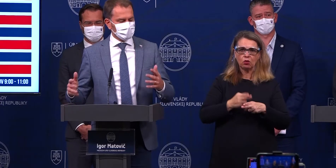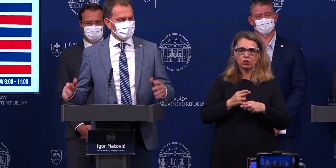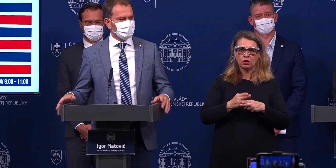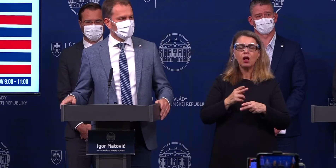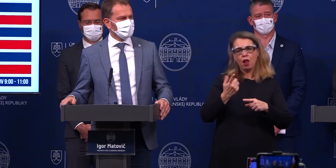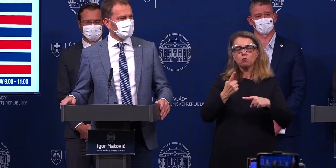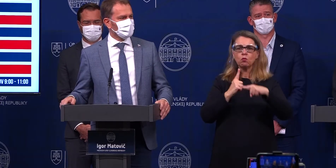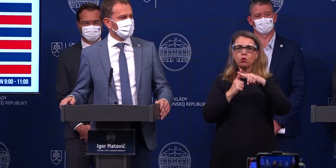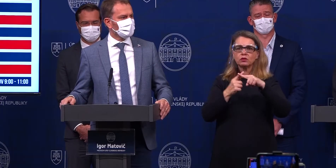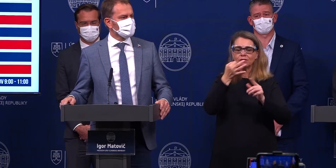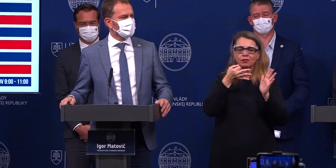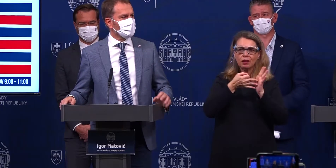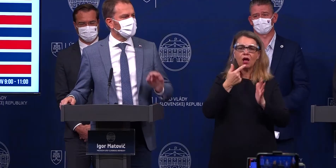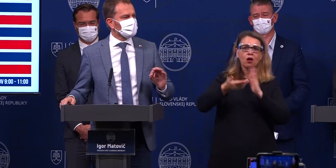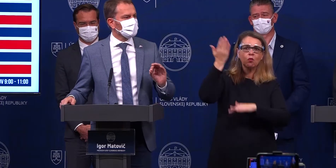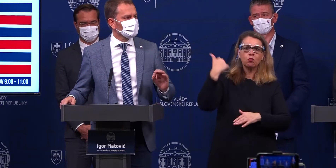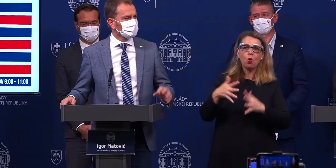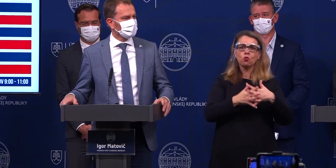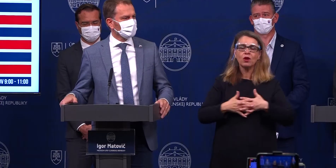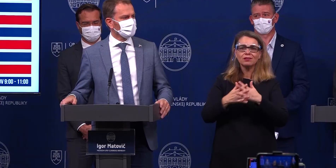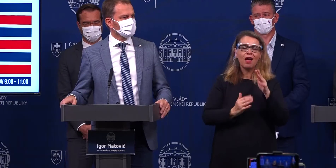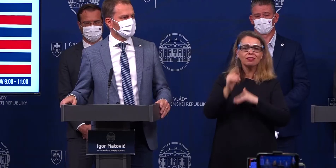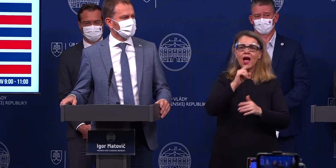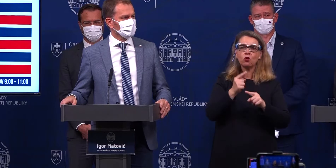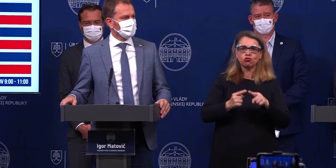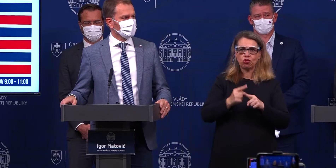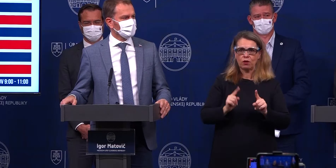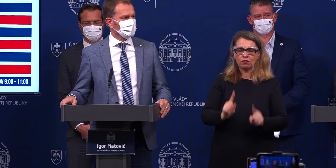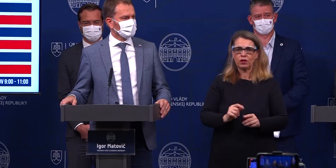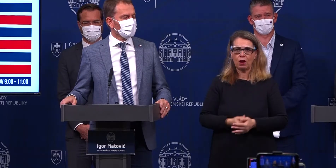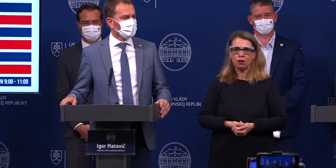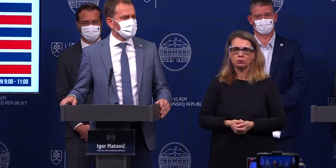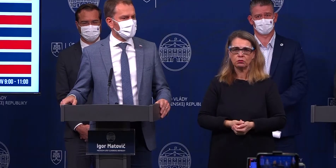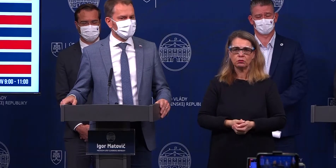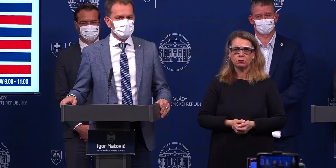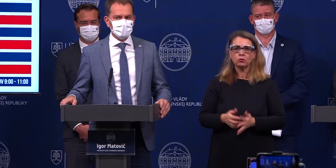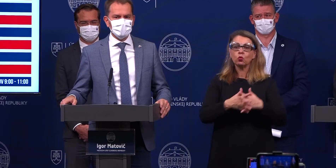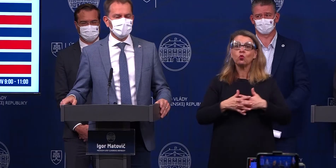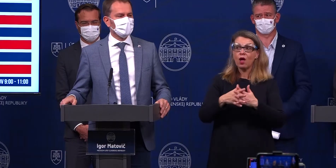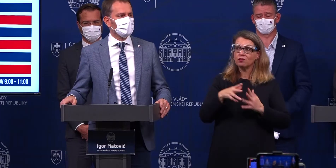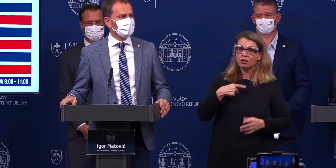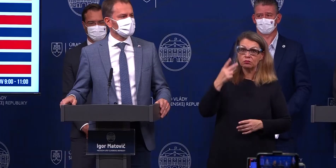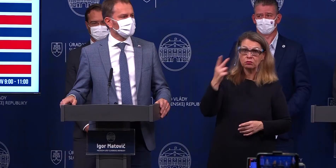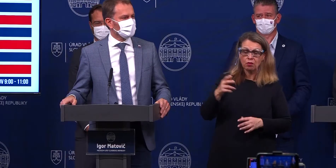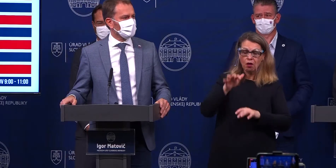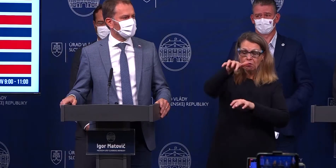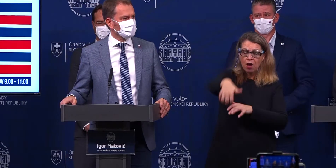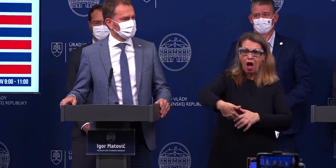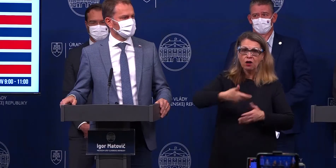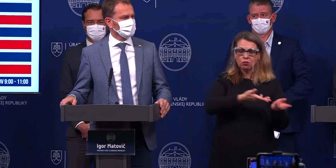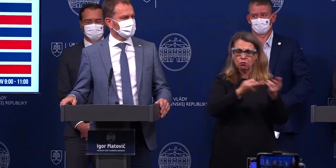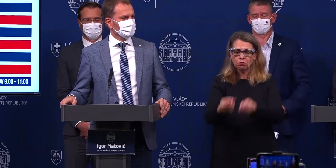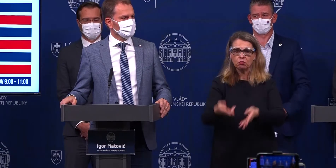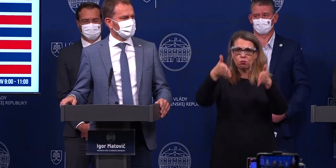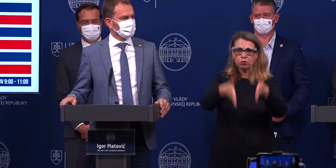alebo pozitívne testovaných, ako malo USA v najhoršom momente. To USA, kde sme videli, že pomaly Bágrom, tam pochovávali